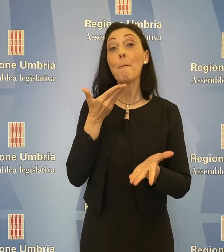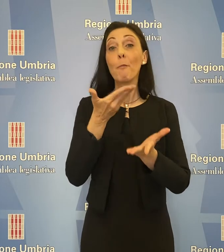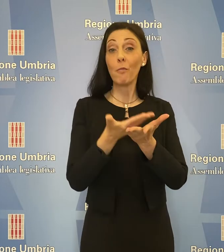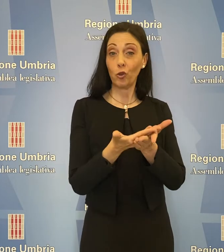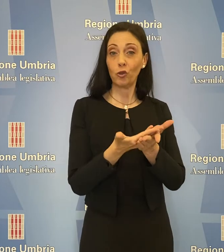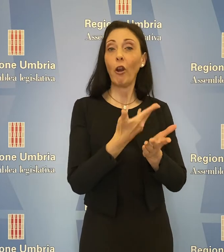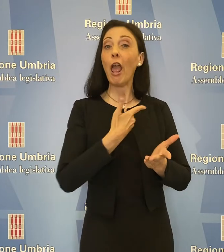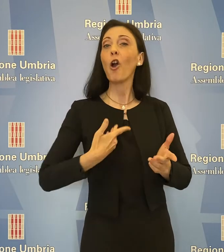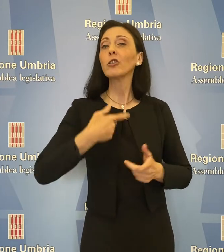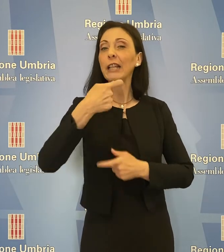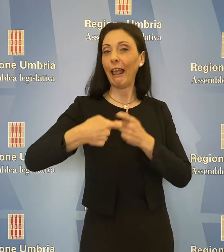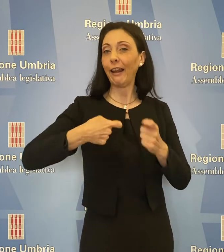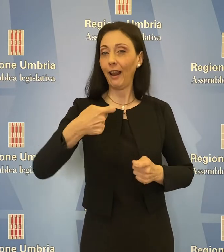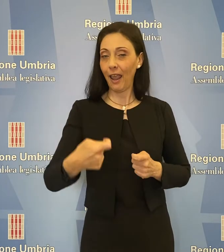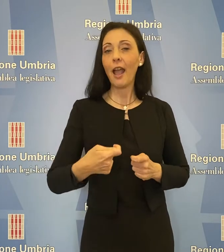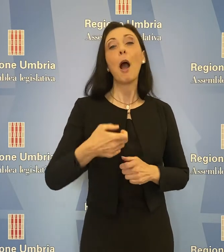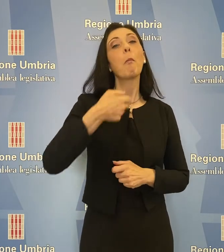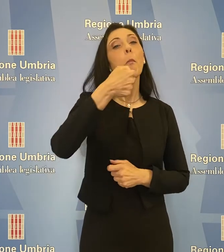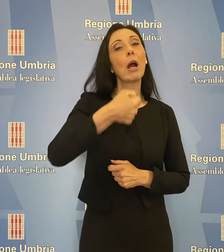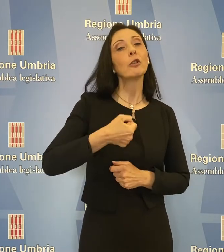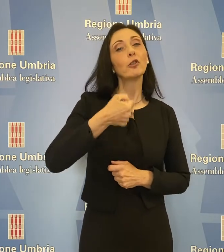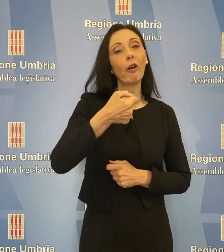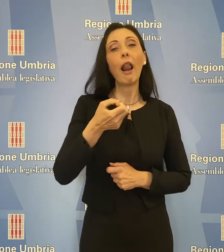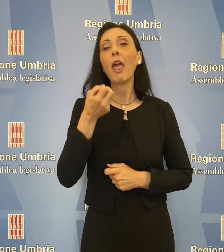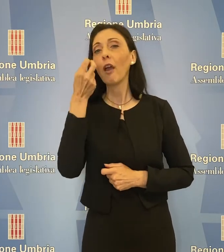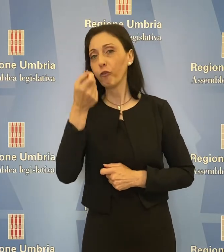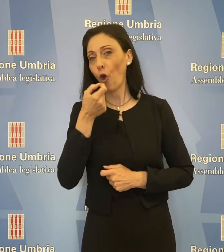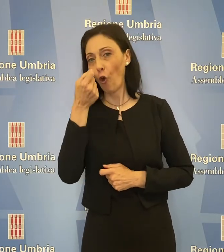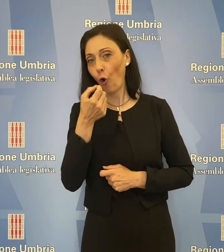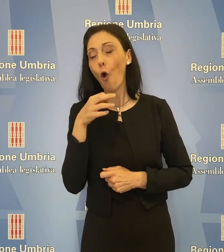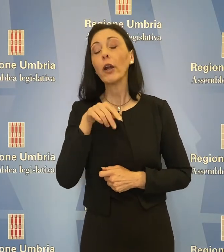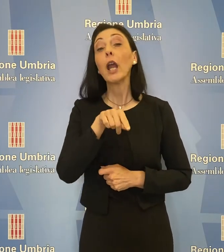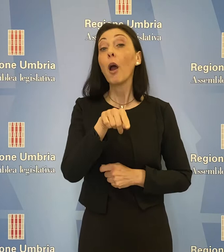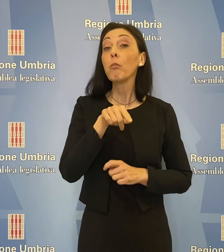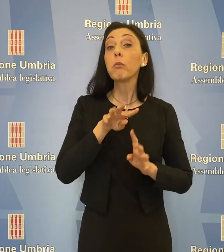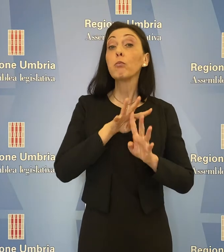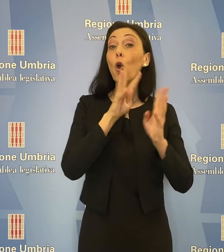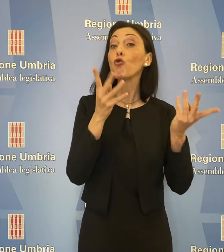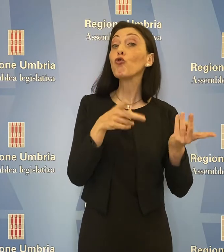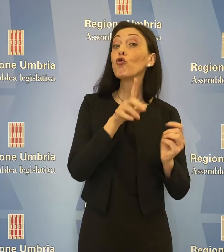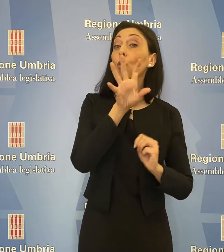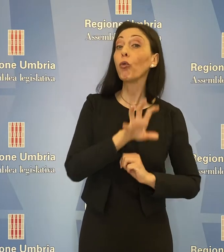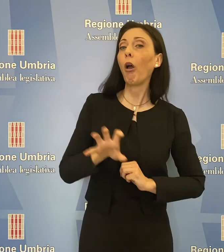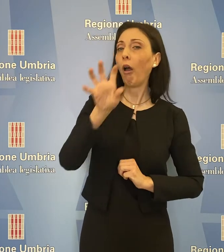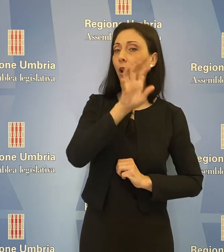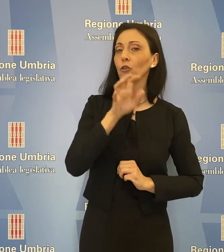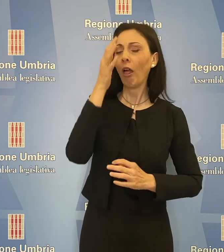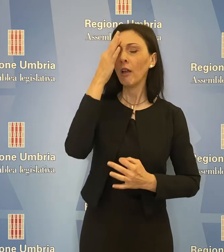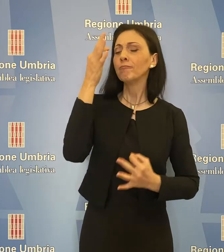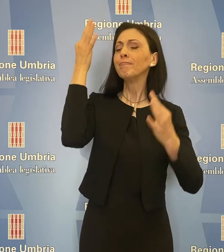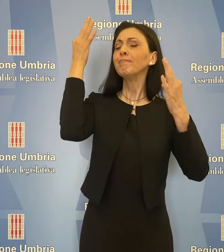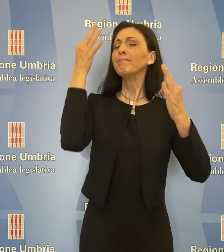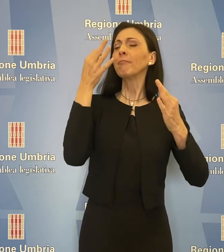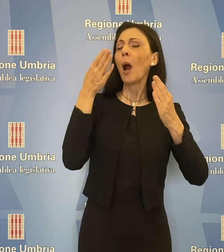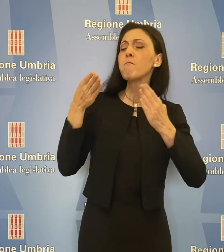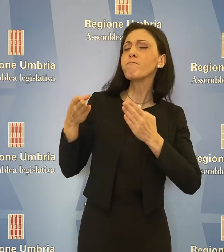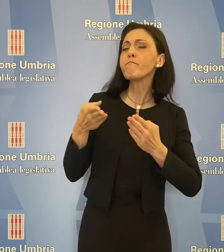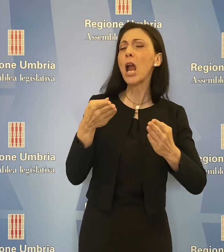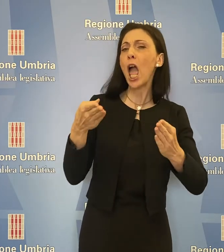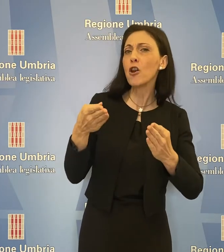consiglieri della Lega, Pastorelli e Fioroni, che impegna la Giunta regionale ad intraprendere un percorso virtuoso per rafforzare e